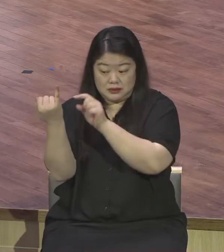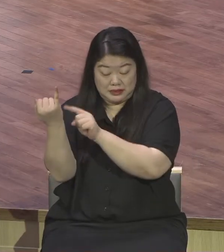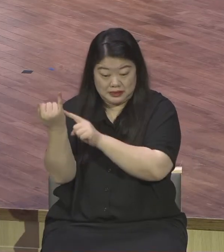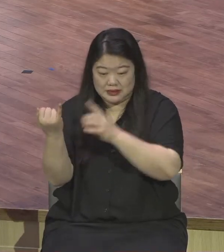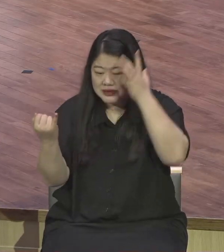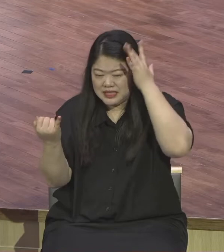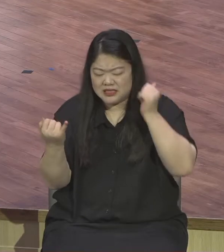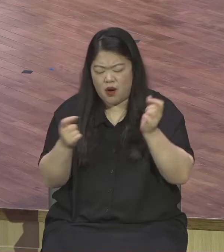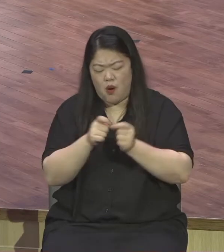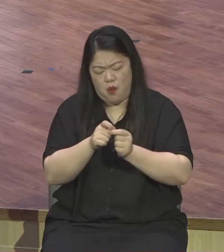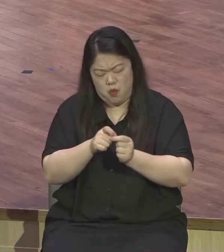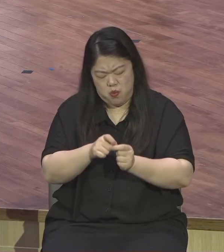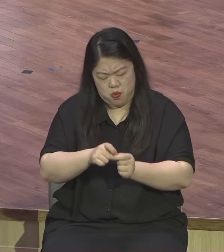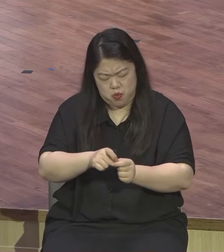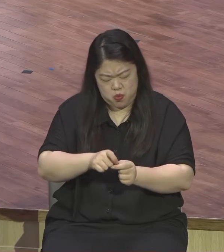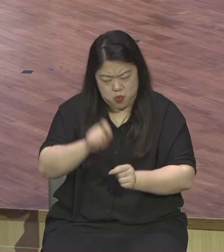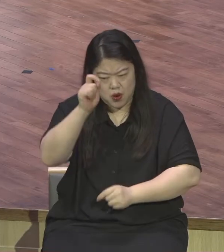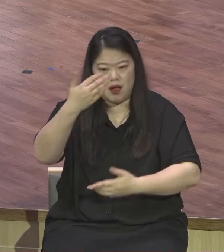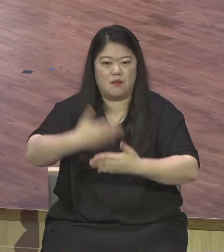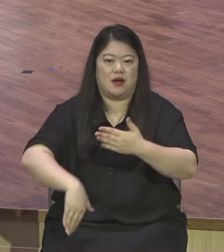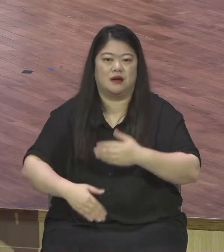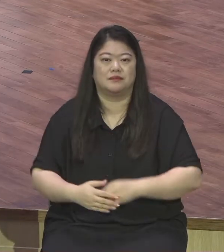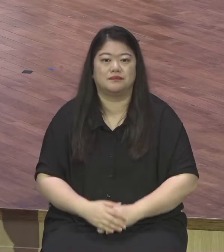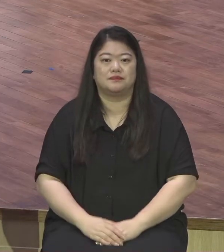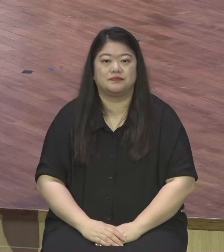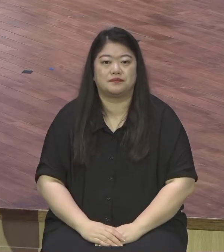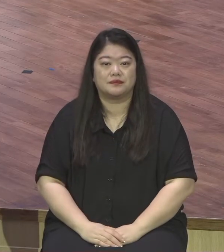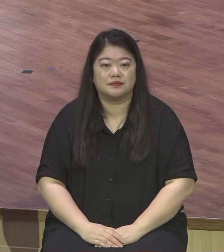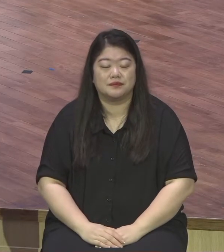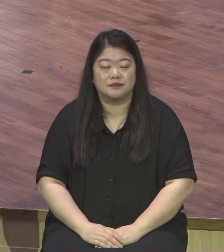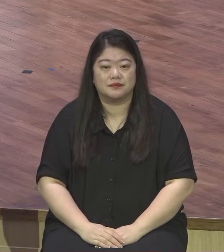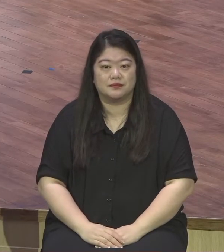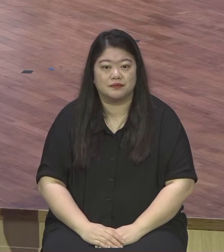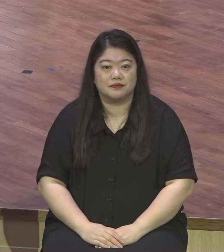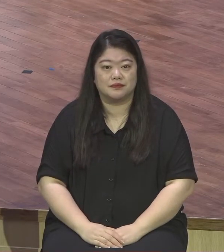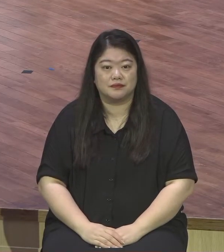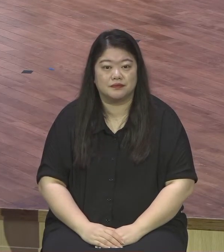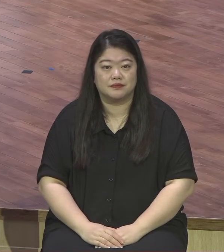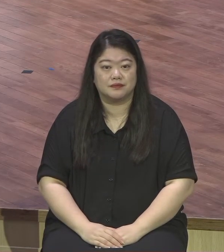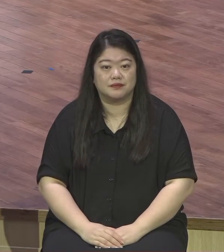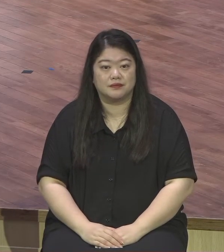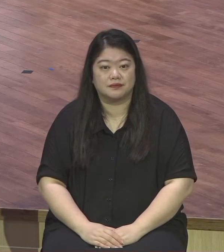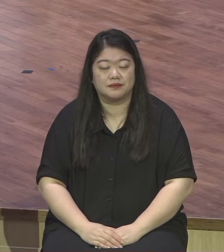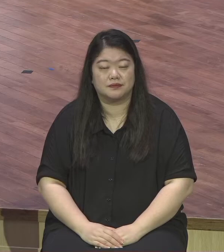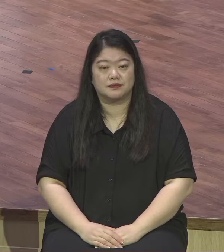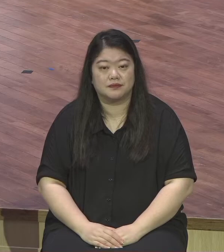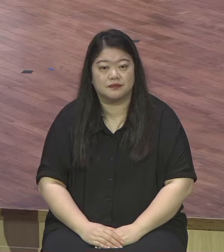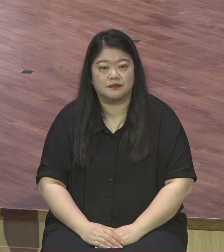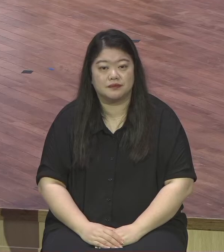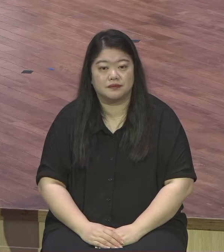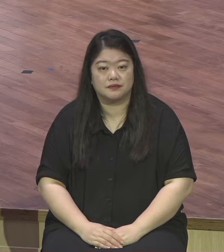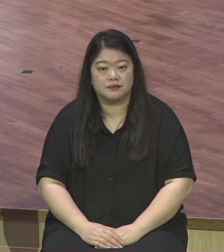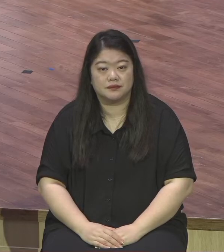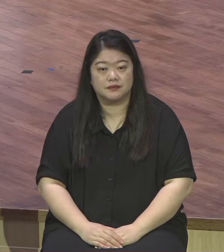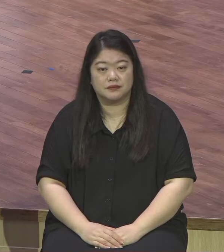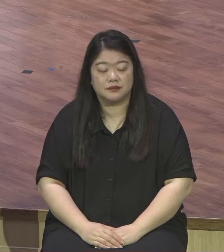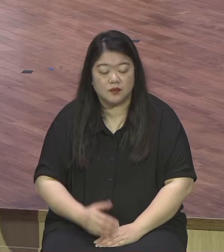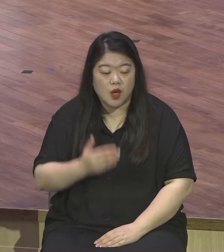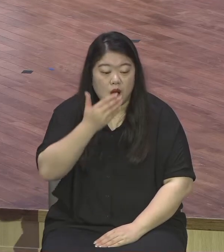예수님 앞에 가장 아름다운 헌신의 기회를 붙잡았던 이 마리아는 복음이 전파되는 곳에서